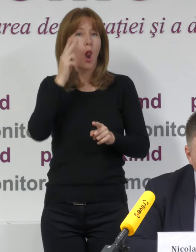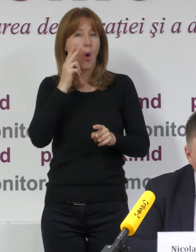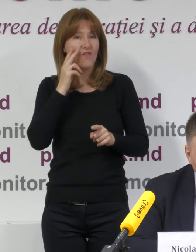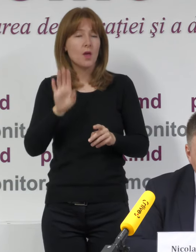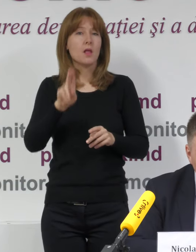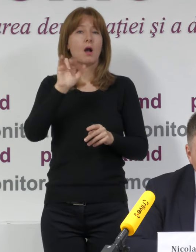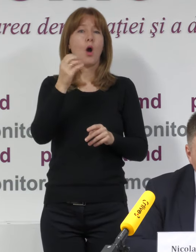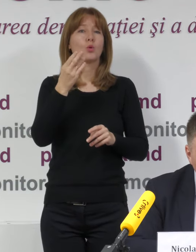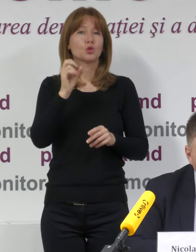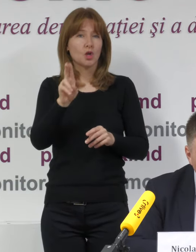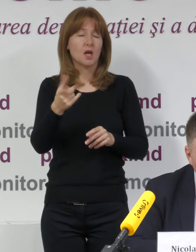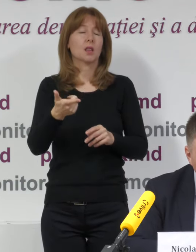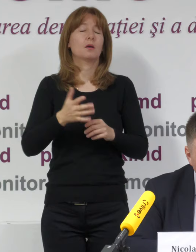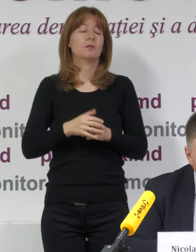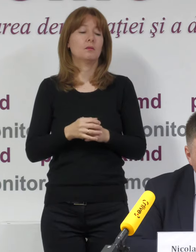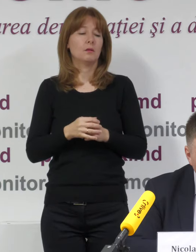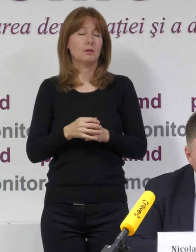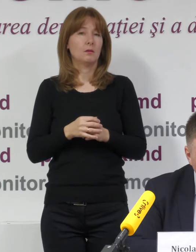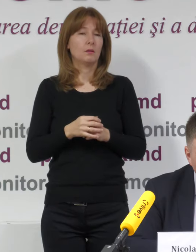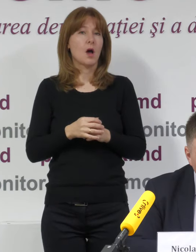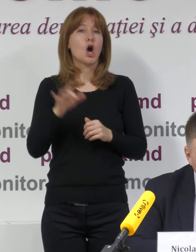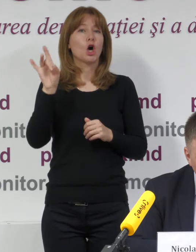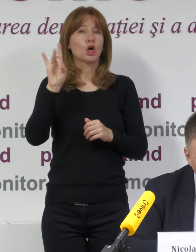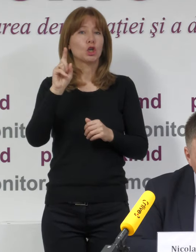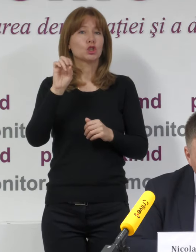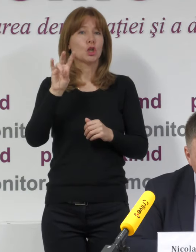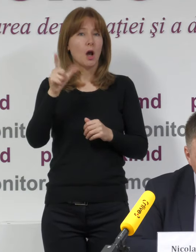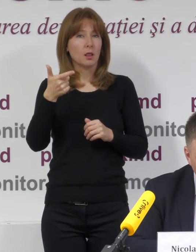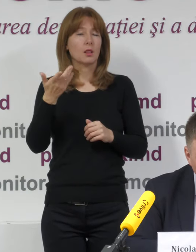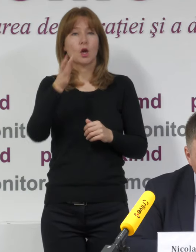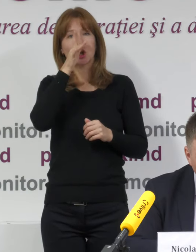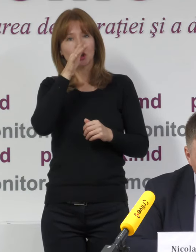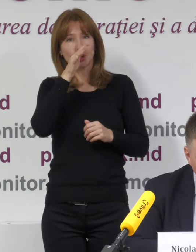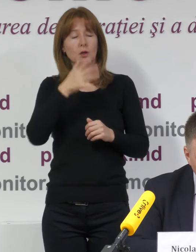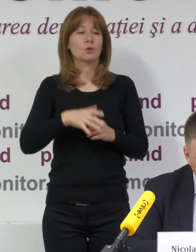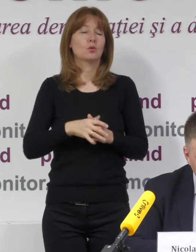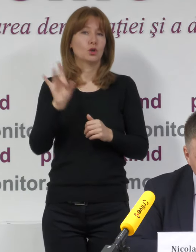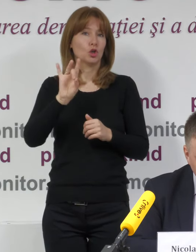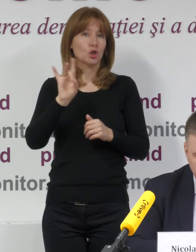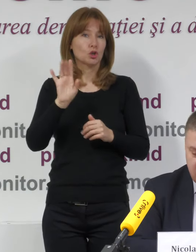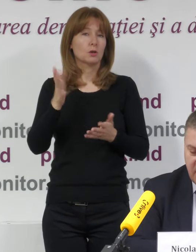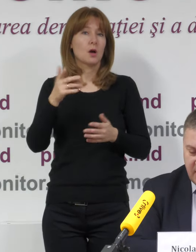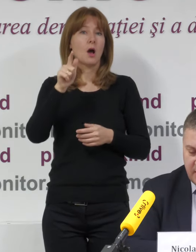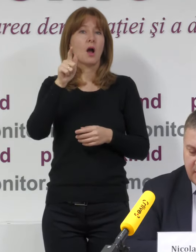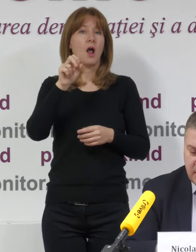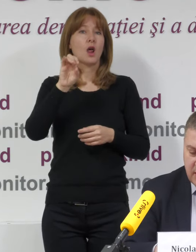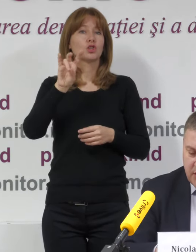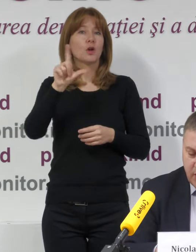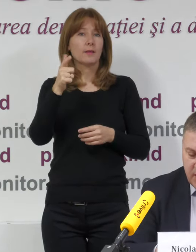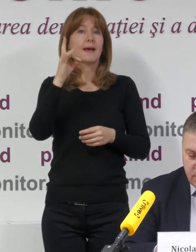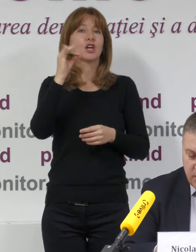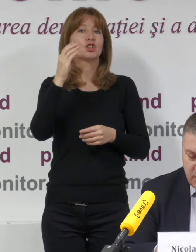Căușeni, Cârnățeni, Căușeni, Rășcani, sectorul Rășcani, Chișinău, Gălășeni, Rășcani,